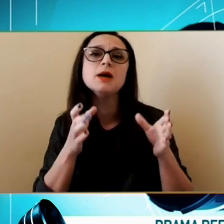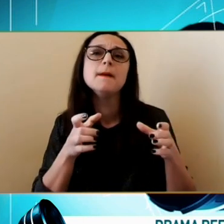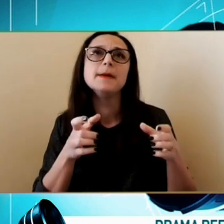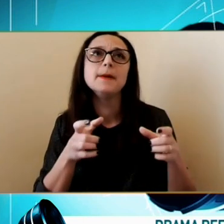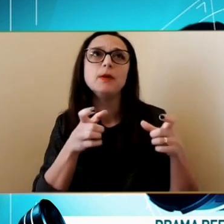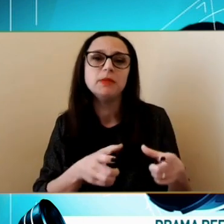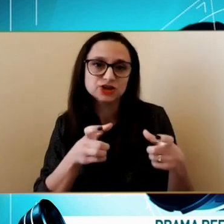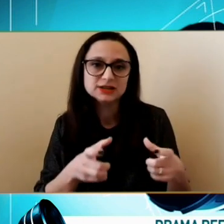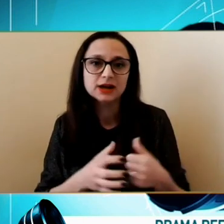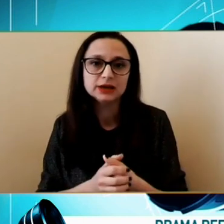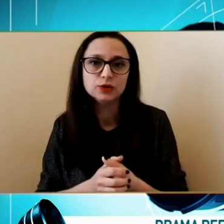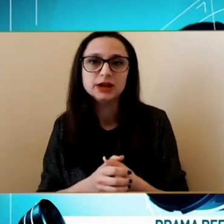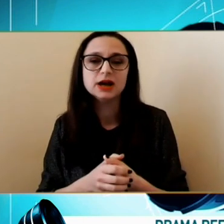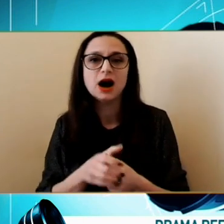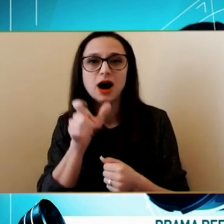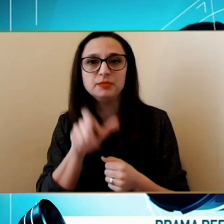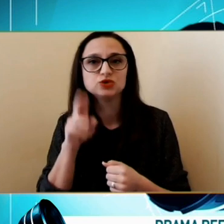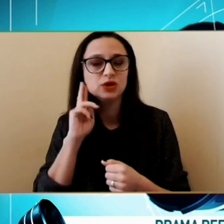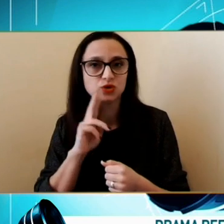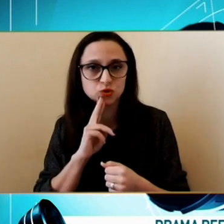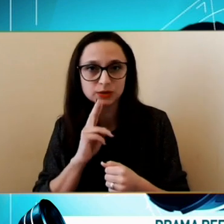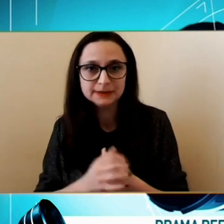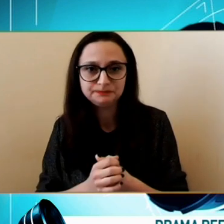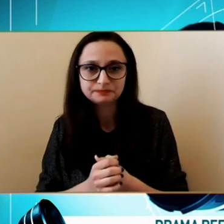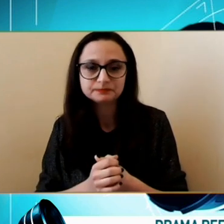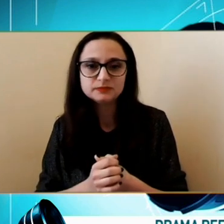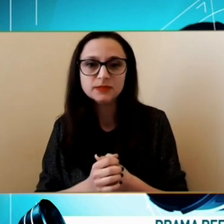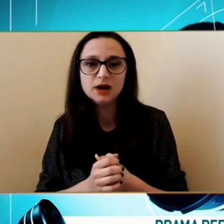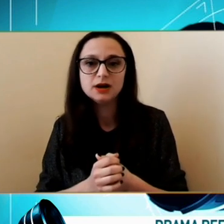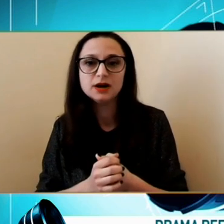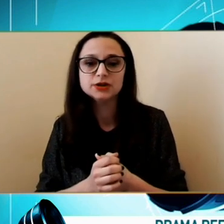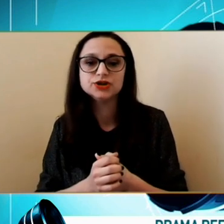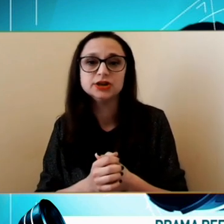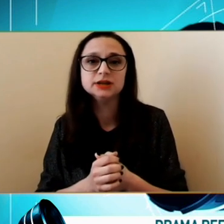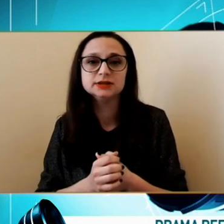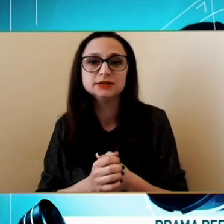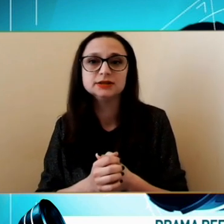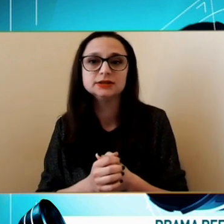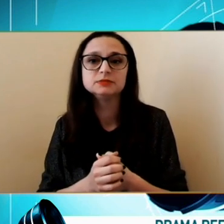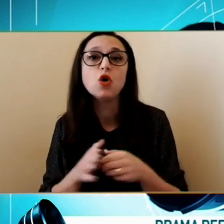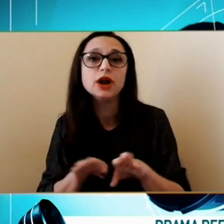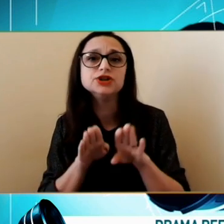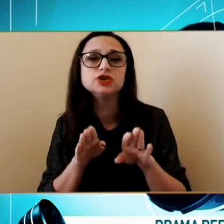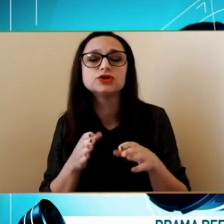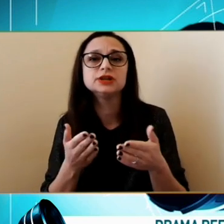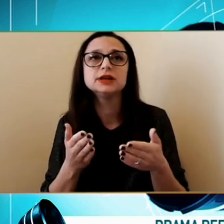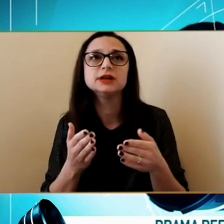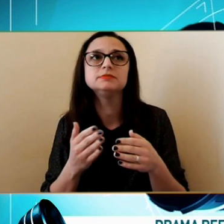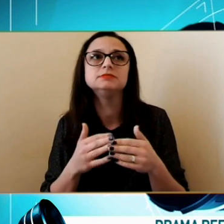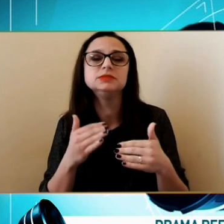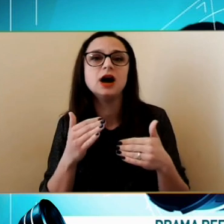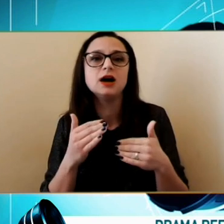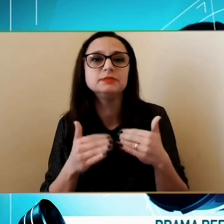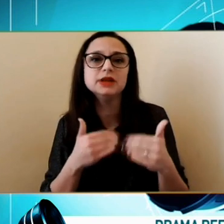de această categorie a persoanelor scurde Și Colegii noștri